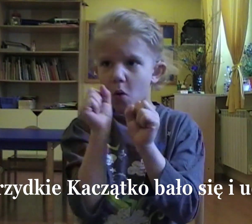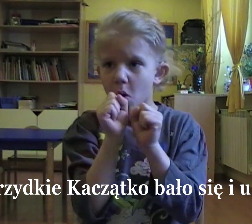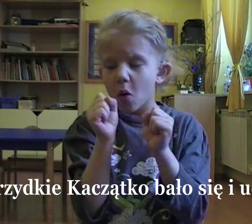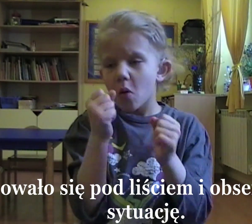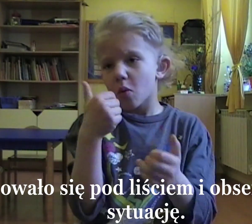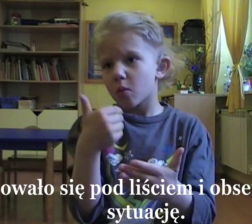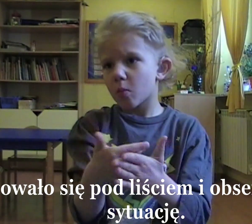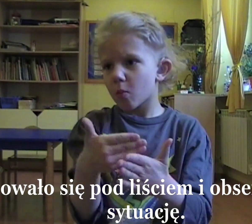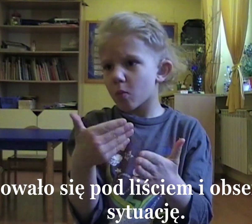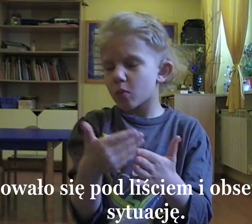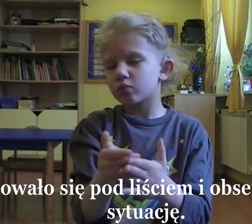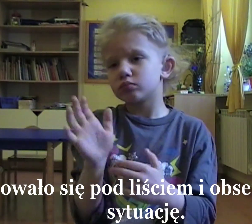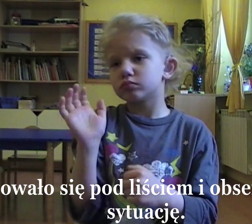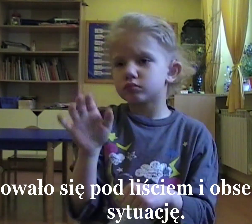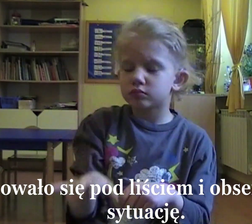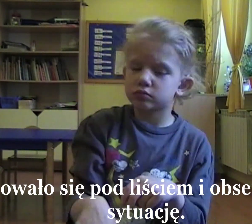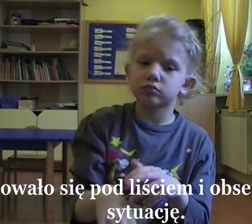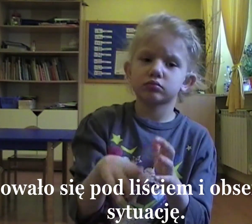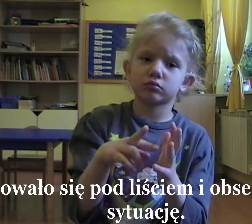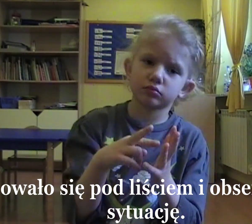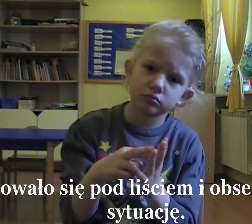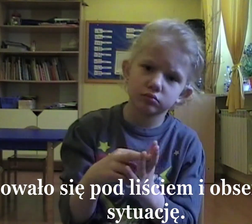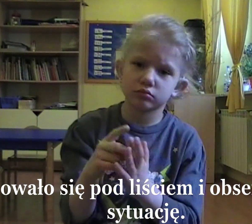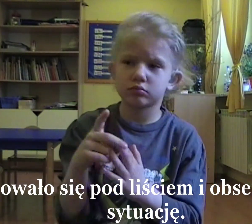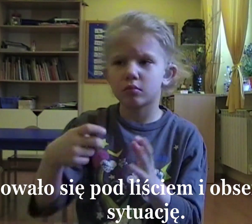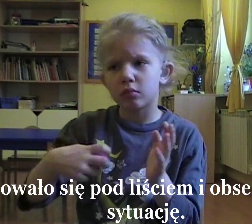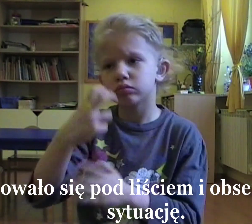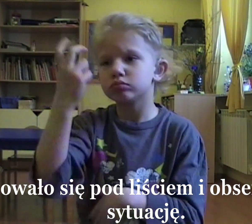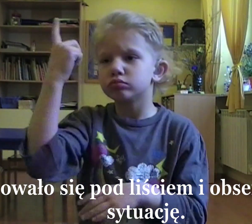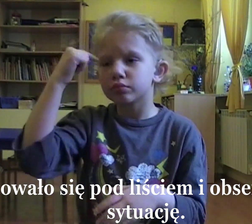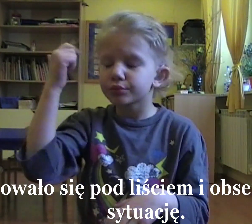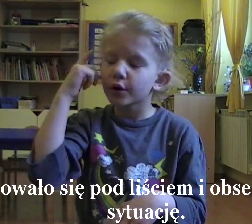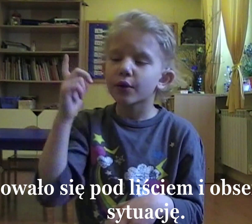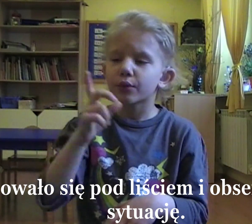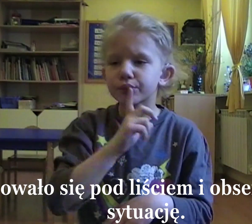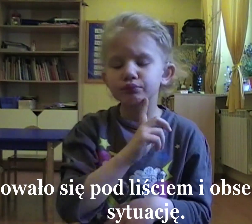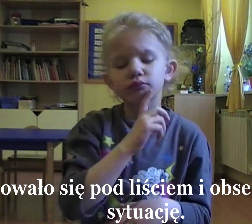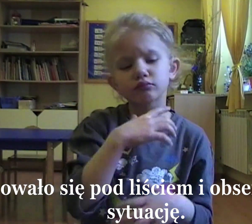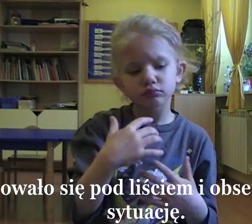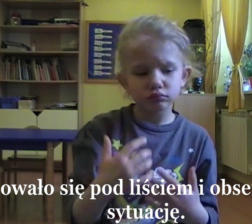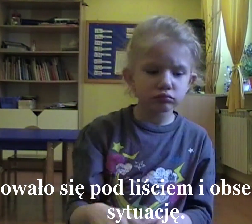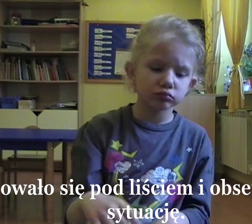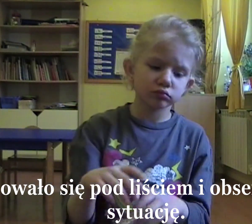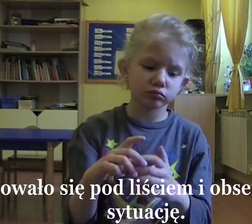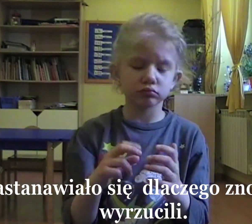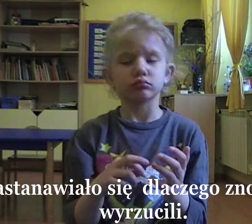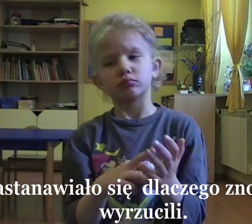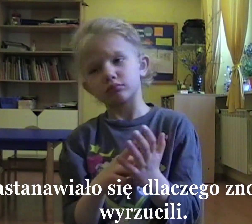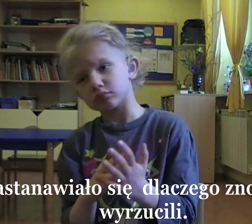bało się i uciekło. Chowało się pod liściem i obserwowało sytuację.